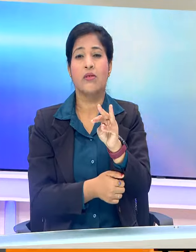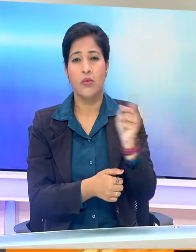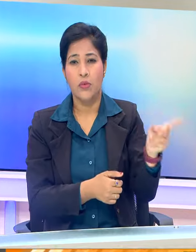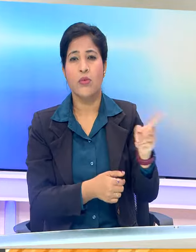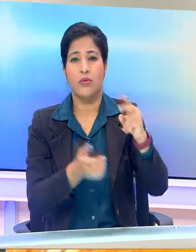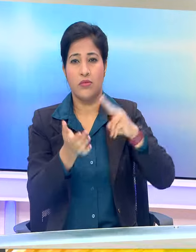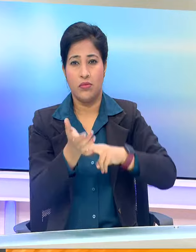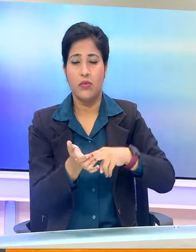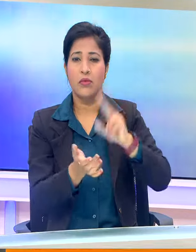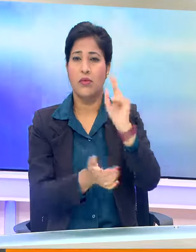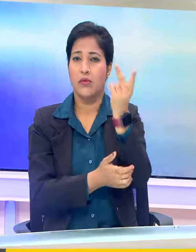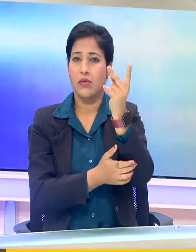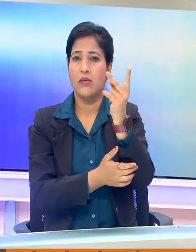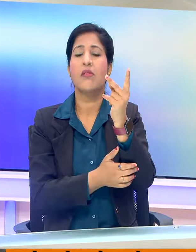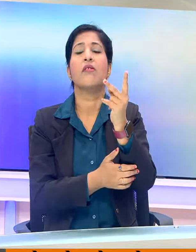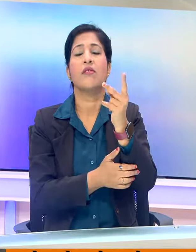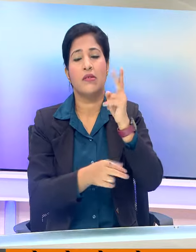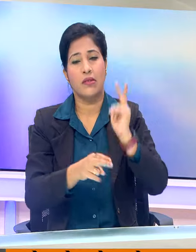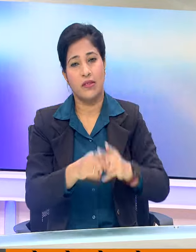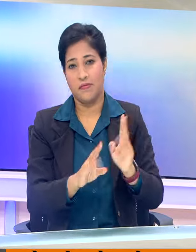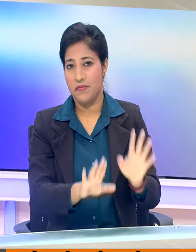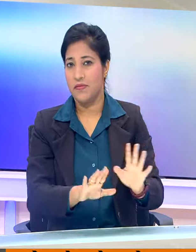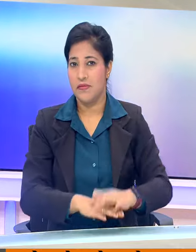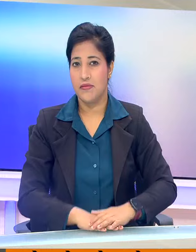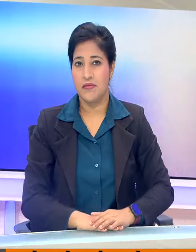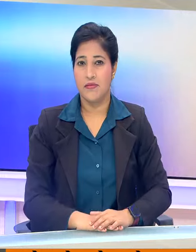भी नीरच दूसरे स्थान पर रहे थे